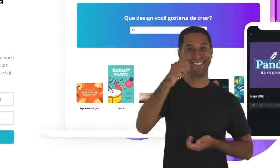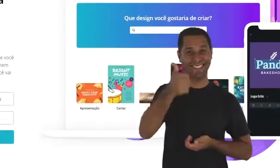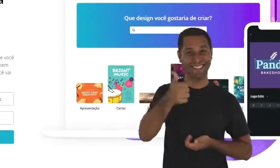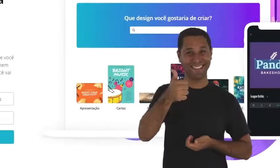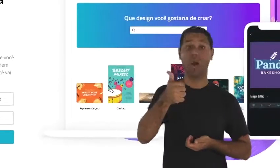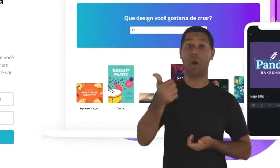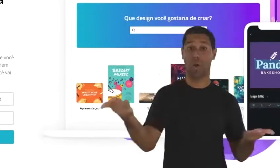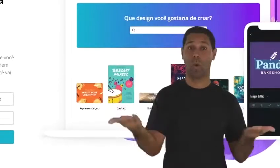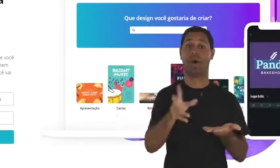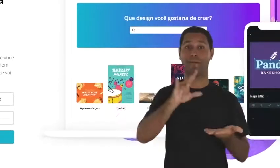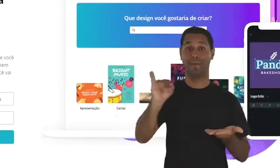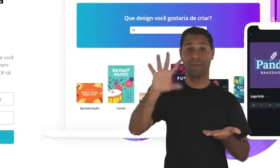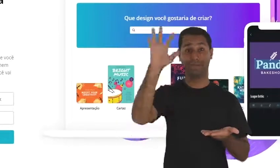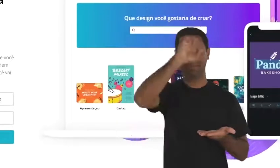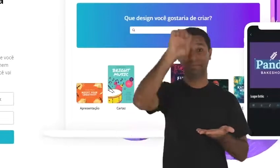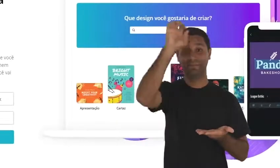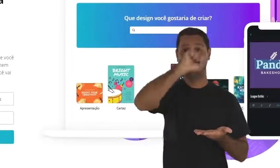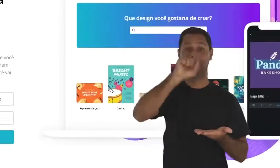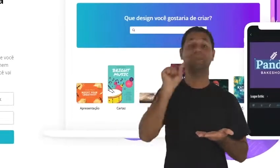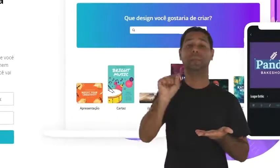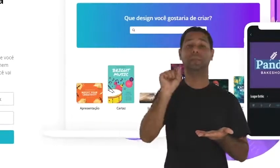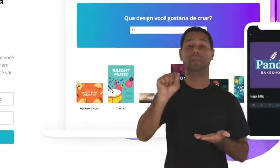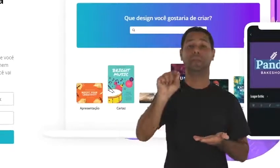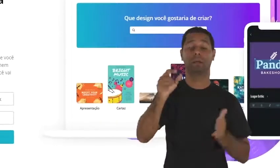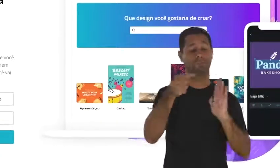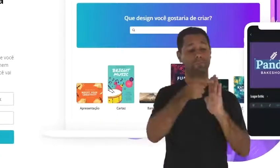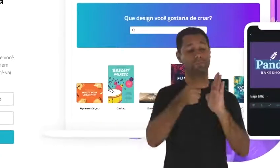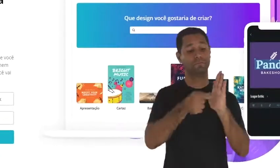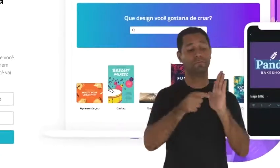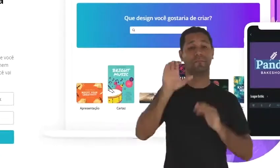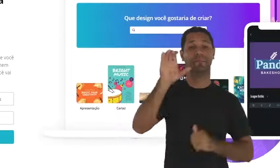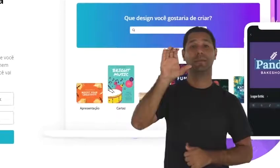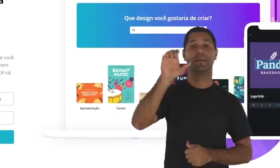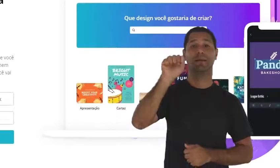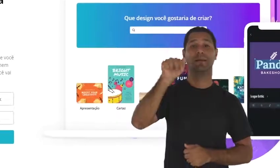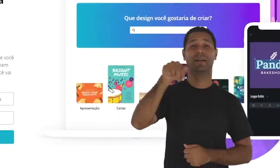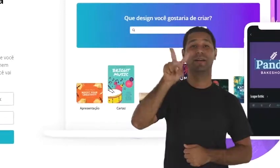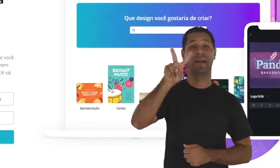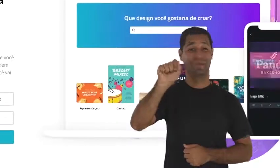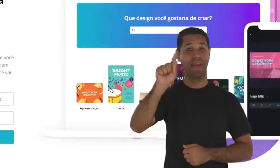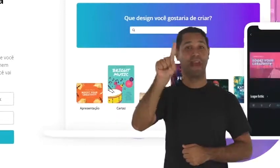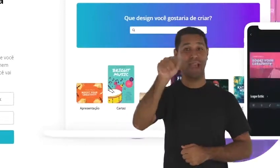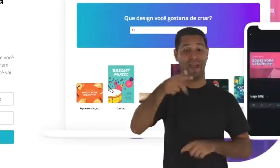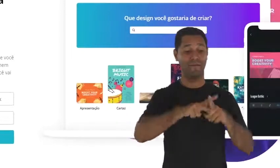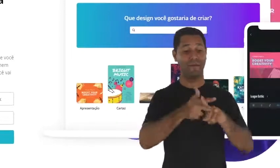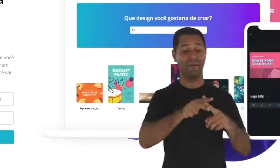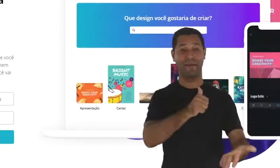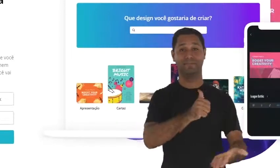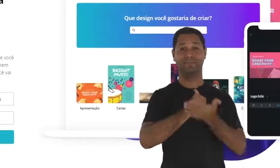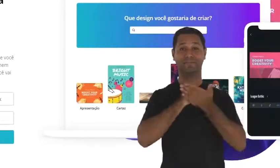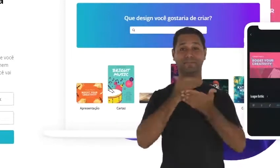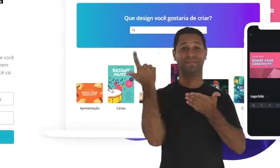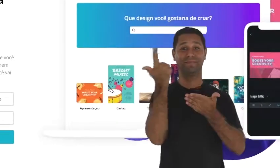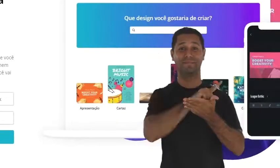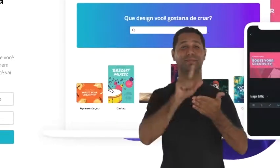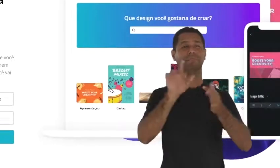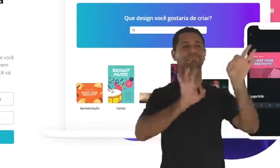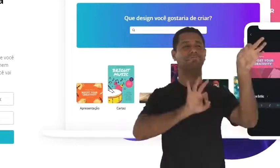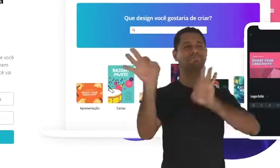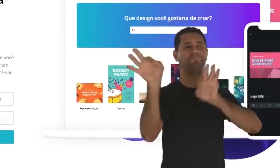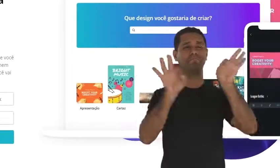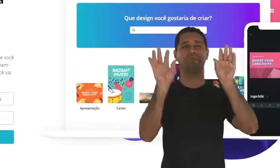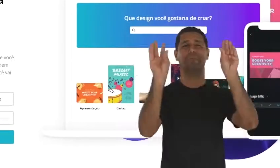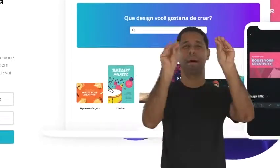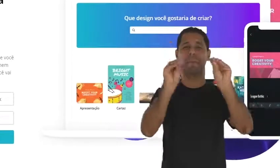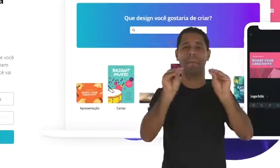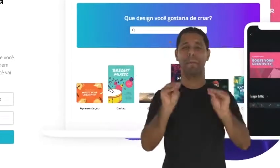Olá, hoje você vai conhecer sobre o Canva, é uma ferramenta que vai ajudar você a criar os